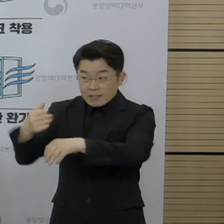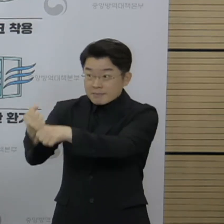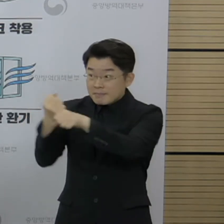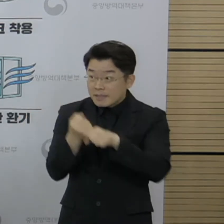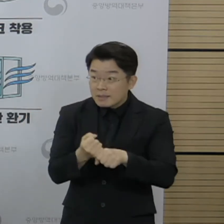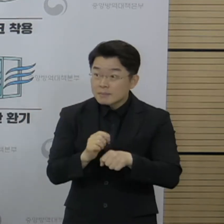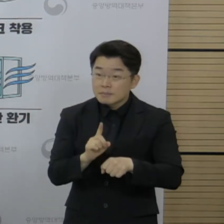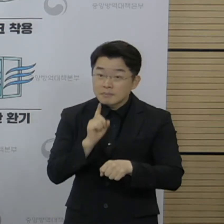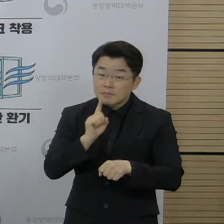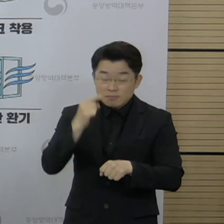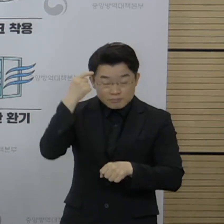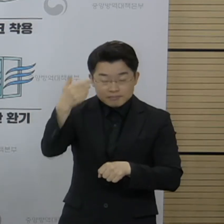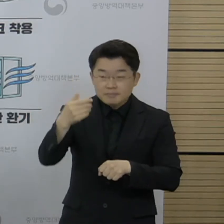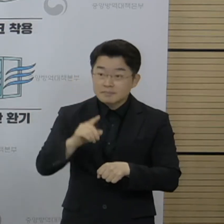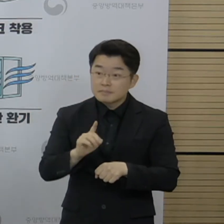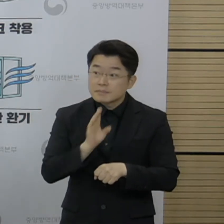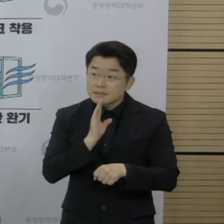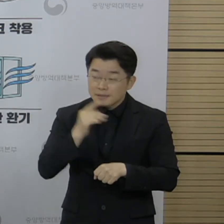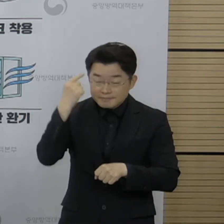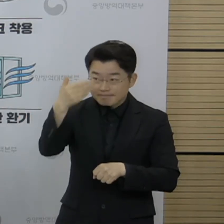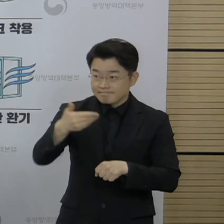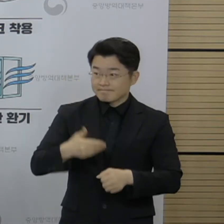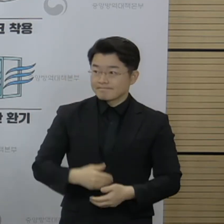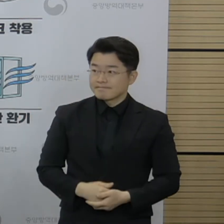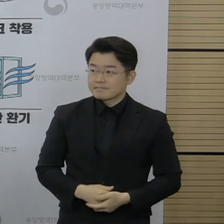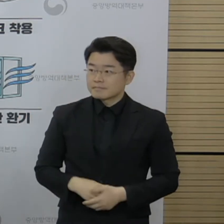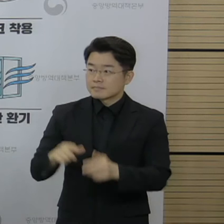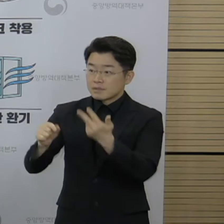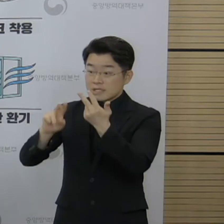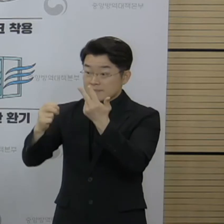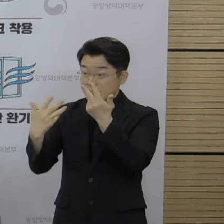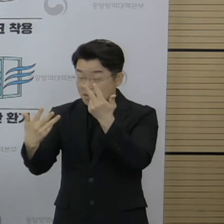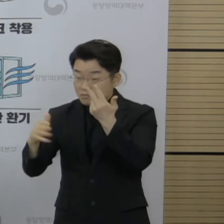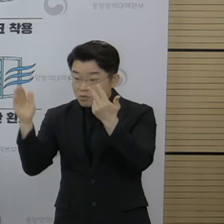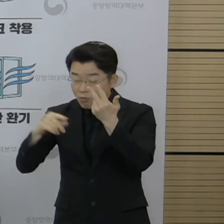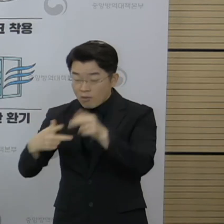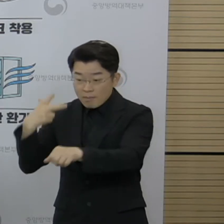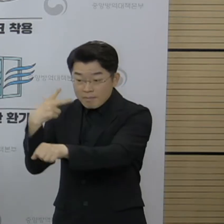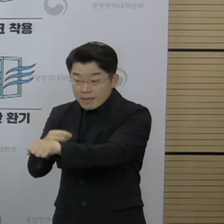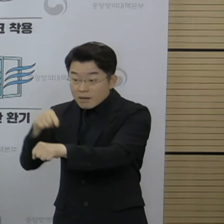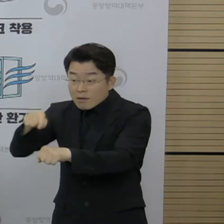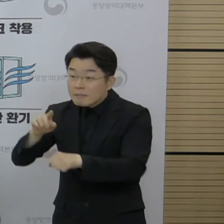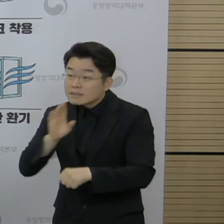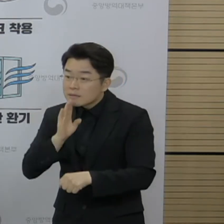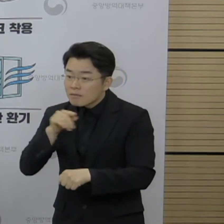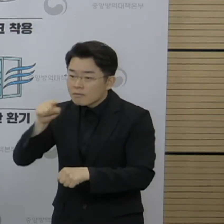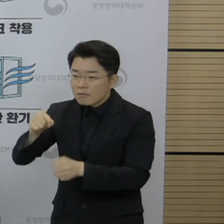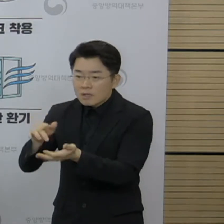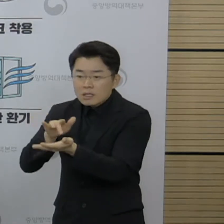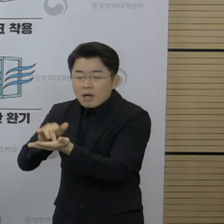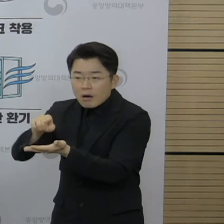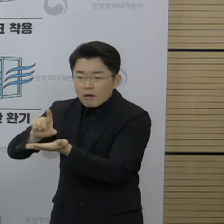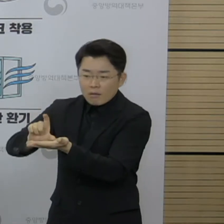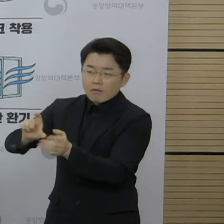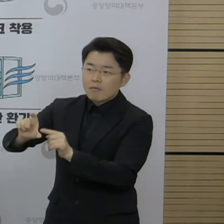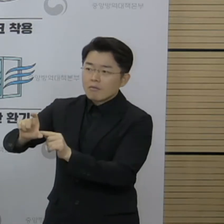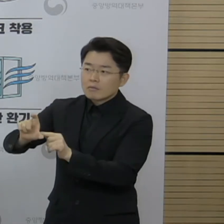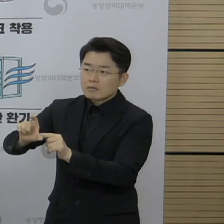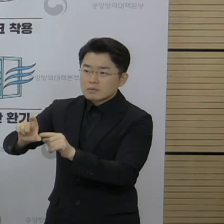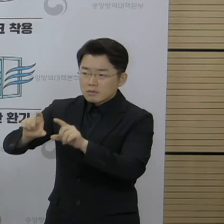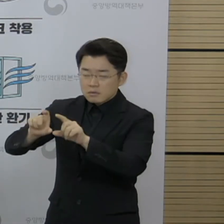28일부터 접종할 예정이었던 백신 물량은 향후 어떻게 사용될 계획인지 질문이 있습니다. 네,